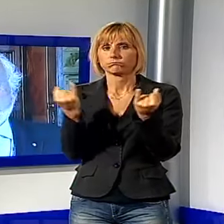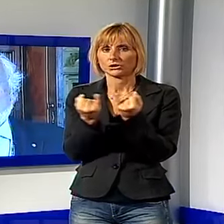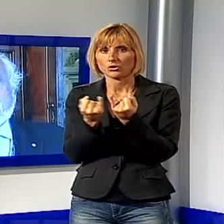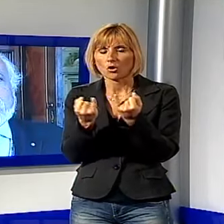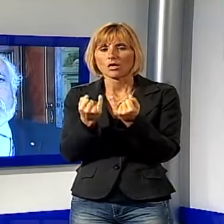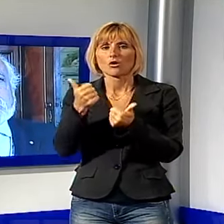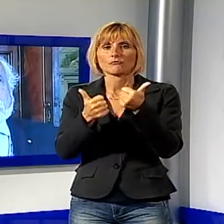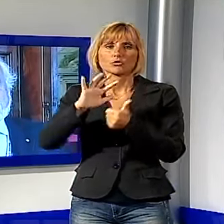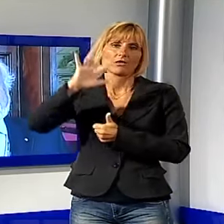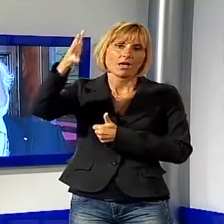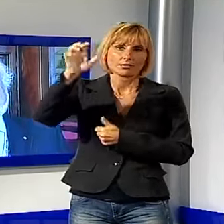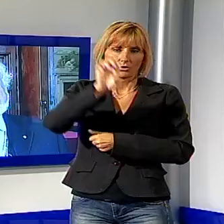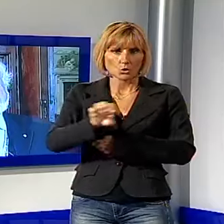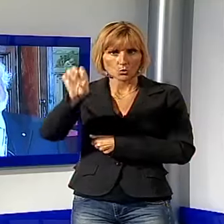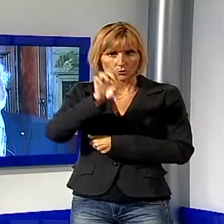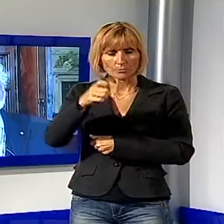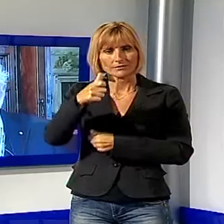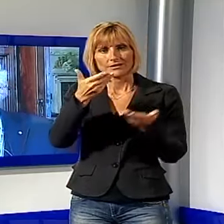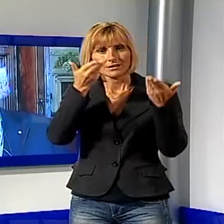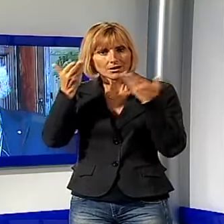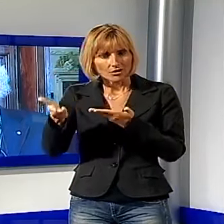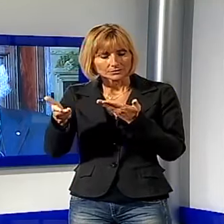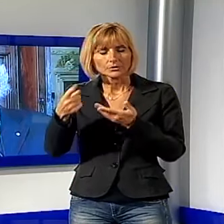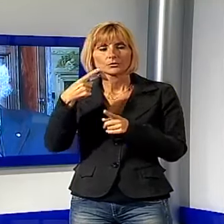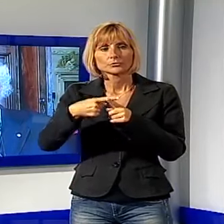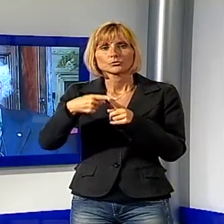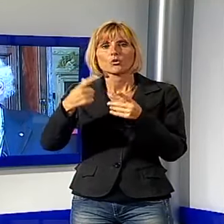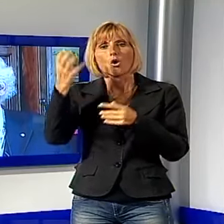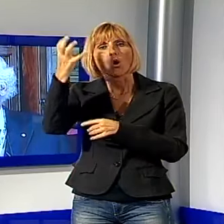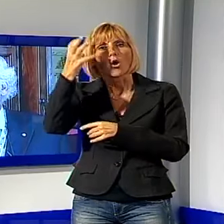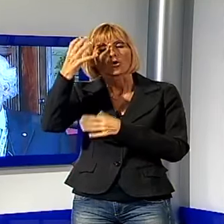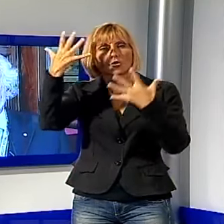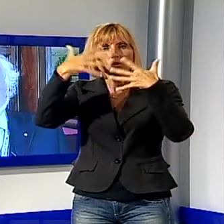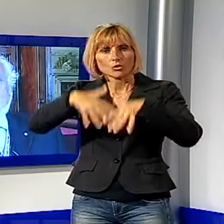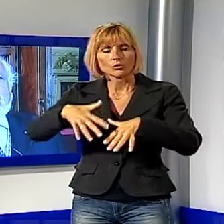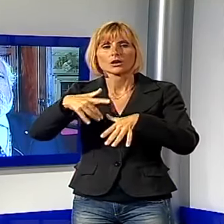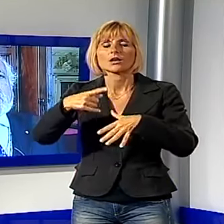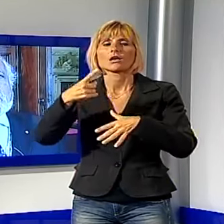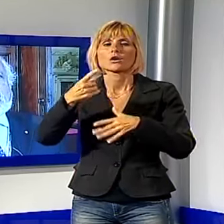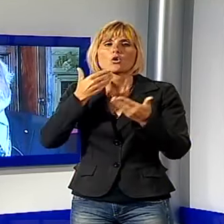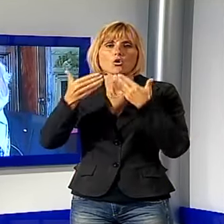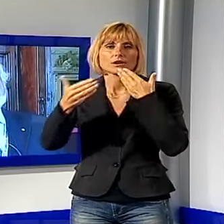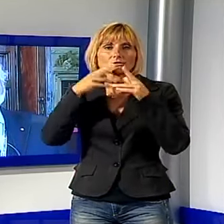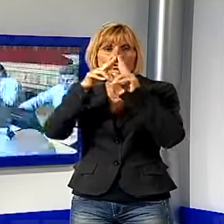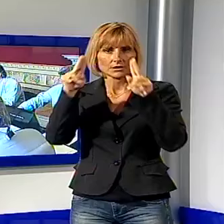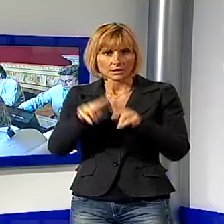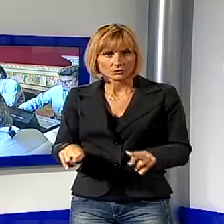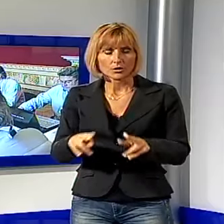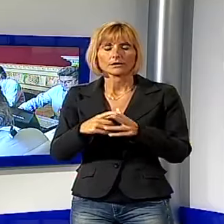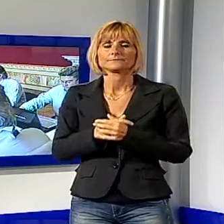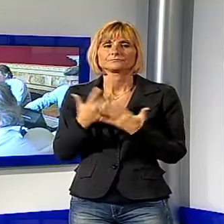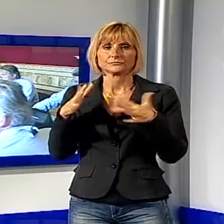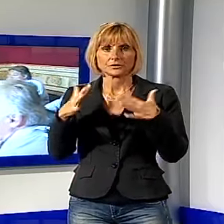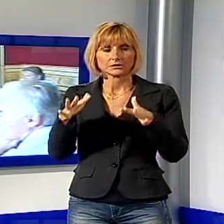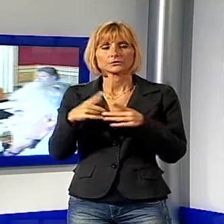altre d'Europa che ospitano queste manifestazioni ha avuto l'onore di organizzare questo congresso internazionale. L